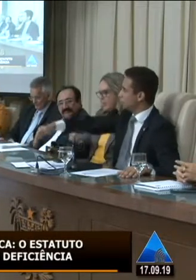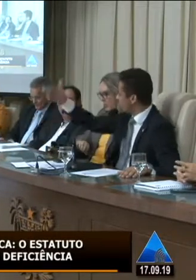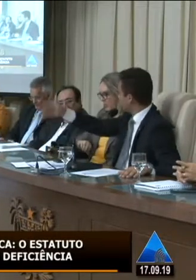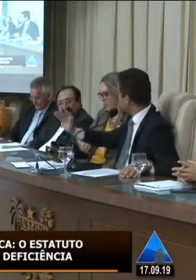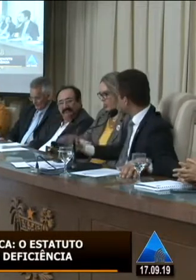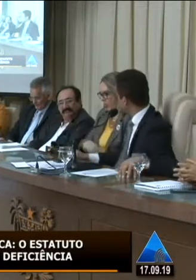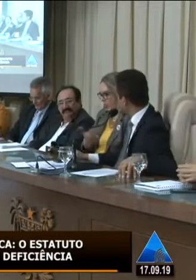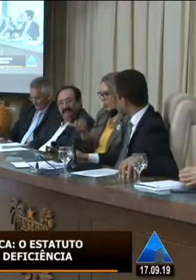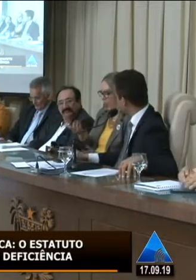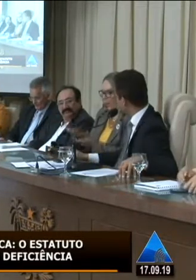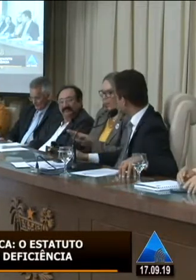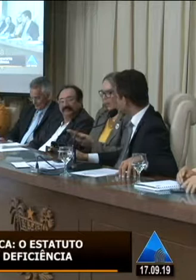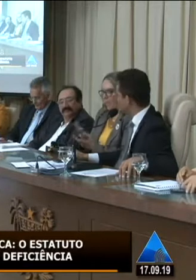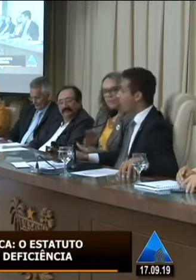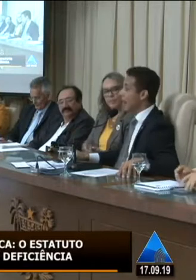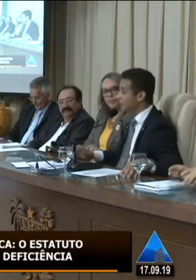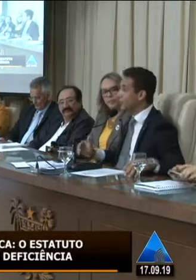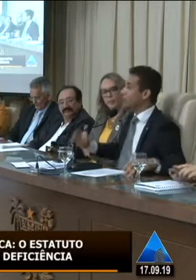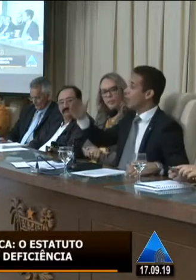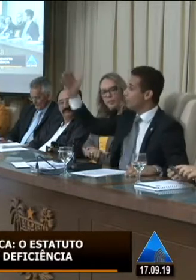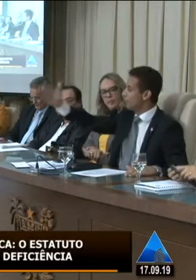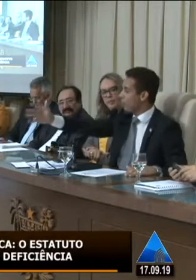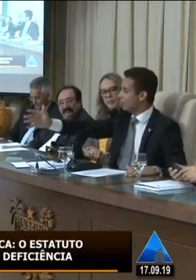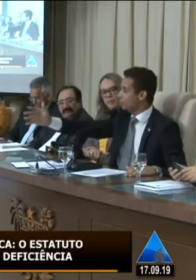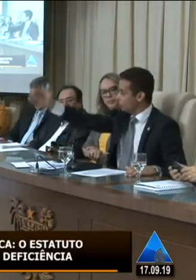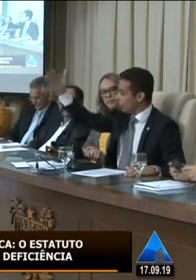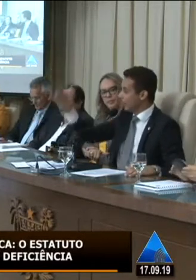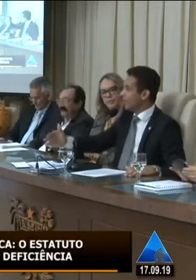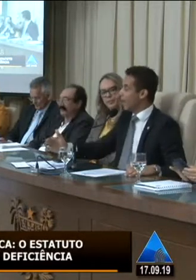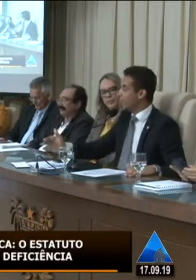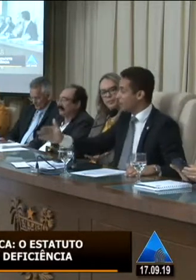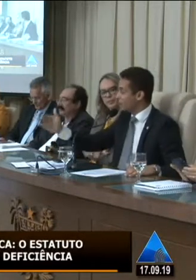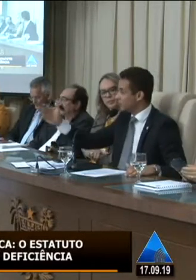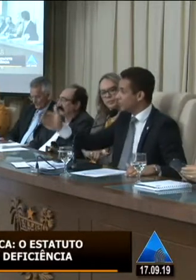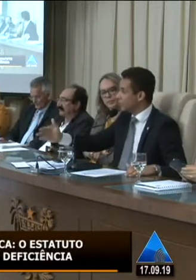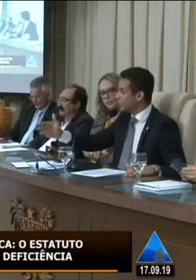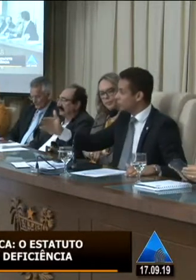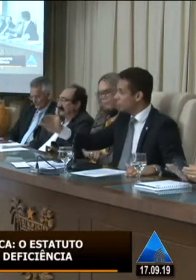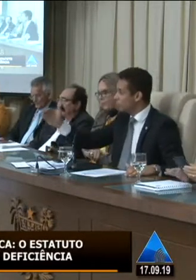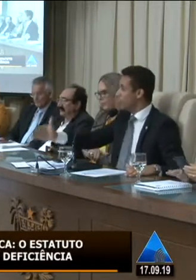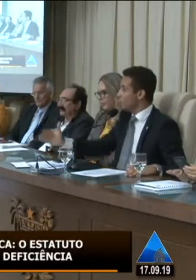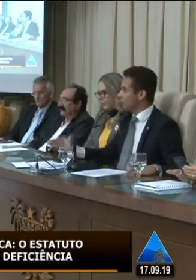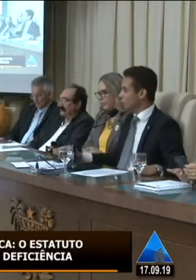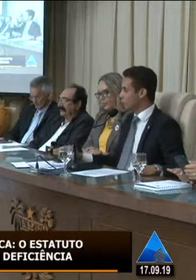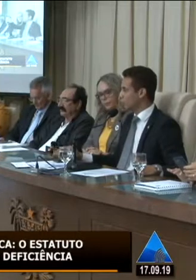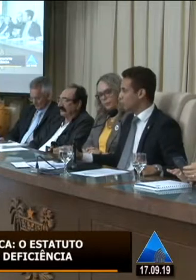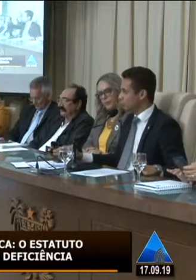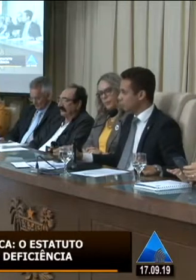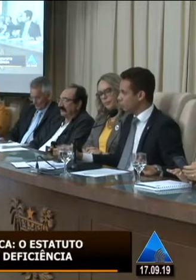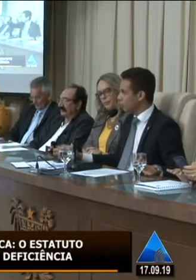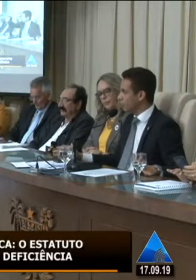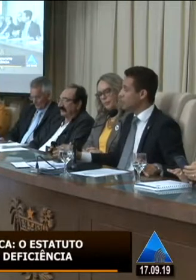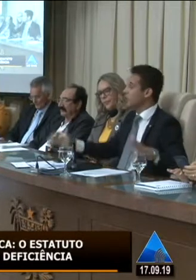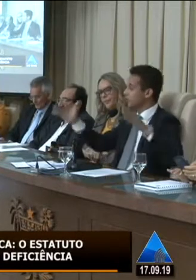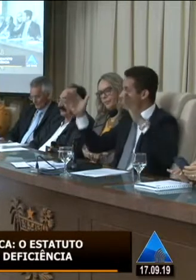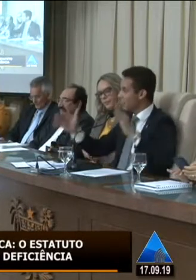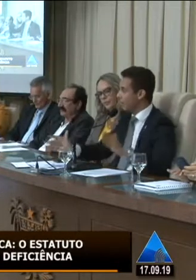saúde é importante a participação até chegar ao plenário no plenário eu faço aqui um convite a todos vocês e